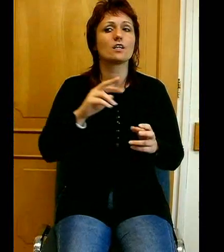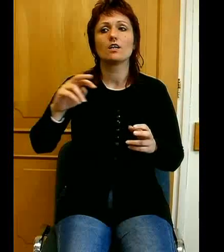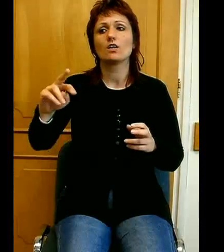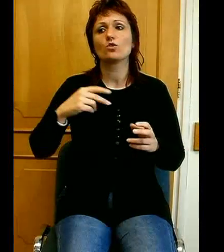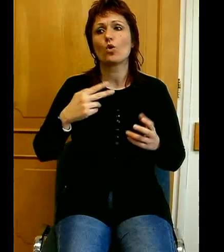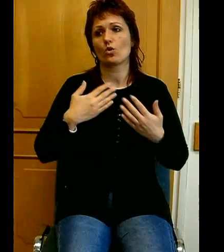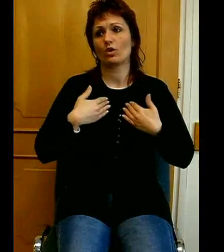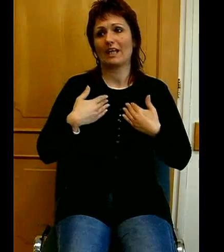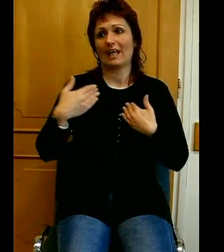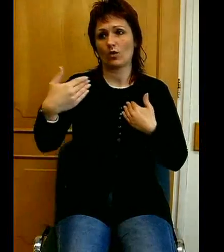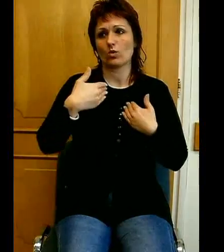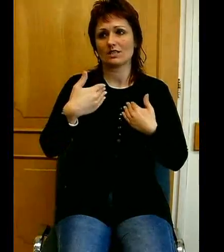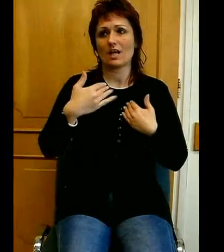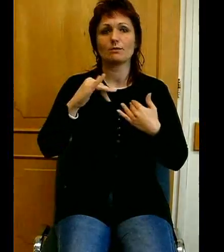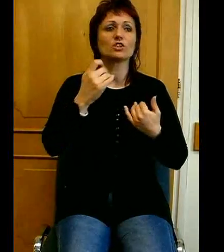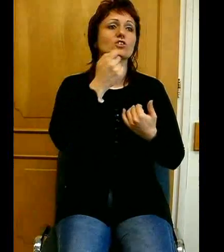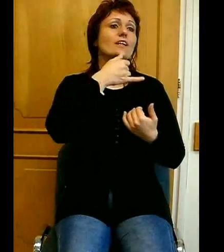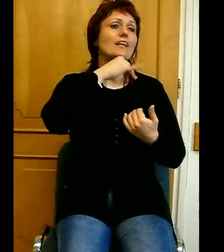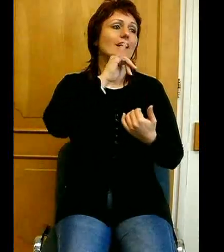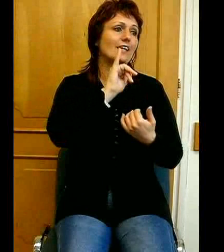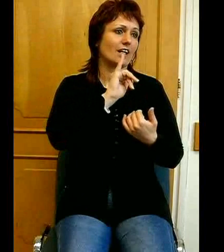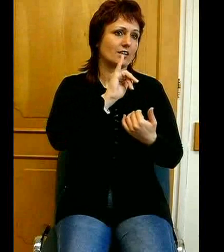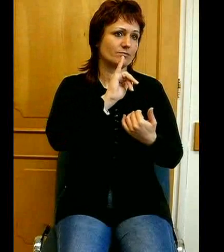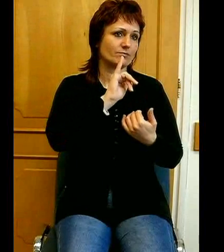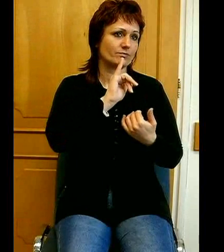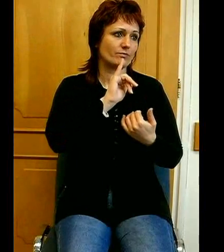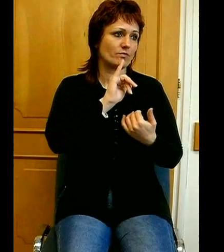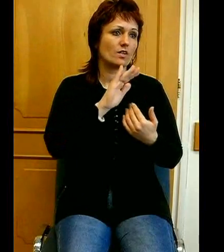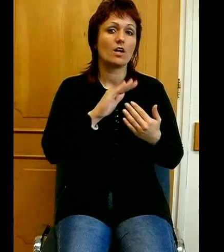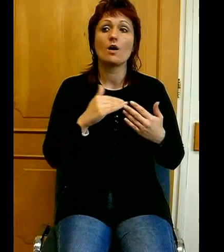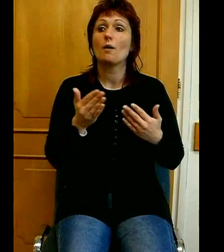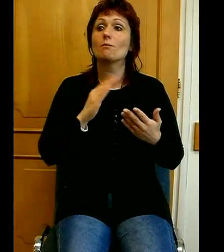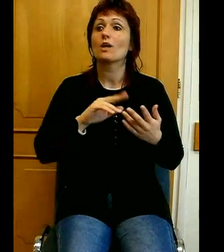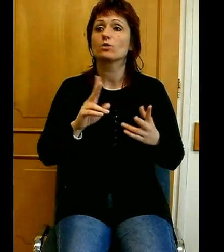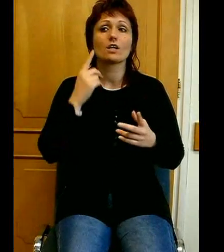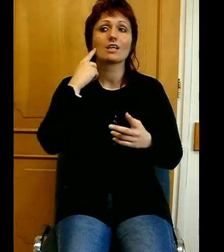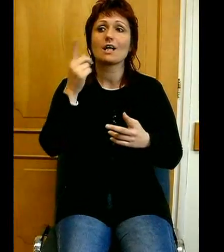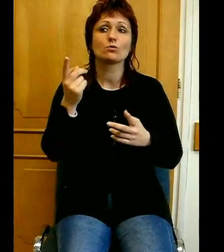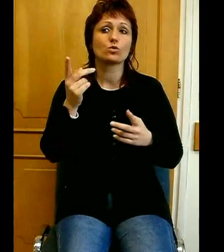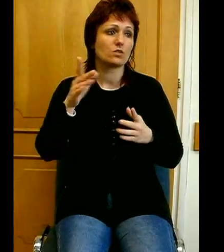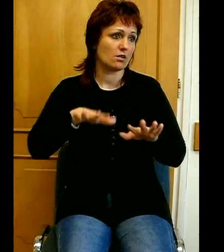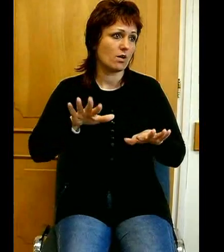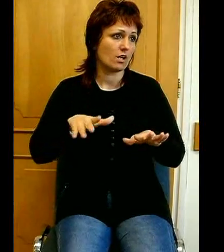és így így. Mielőtt pedig azokat, akik nem tudnak itt maradni áldással elbocsátjuk,